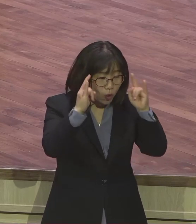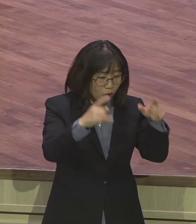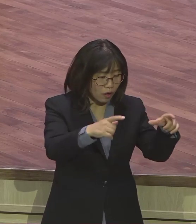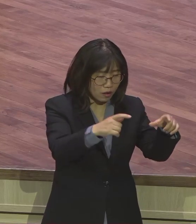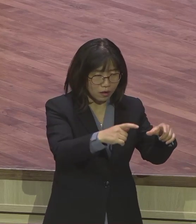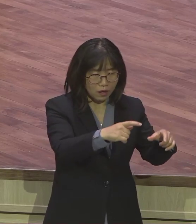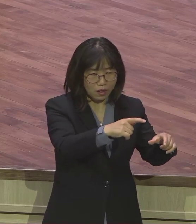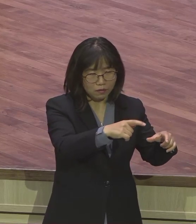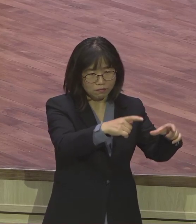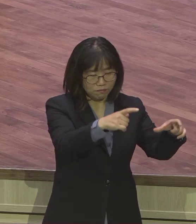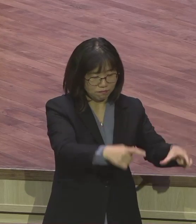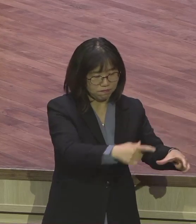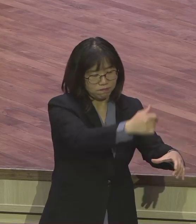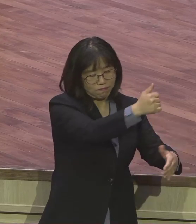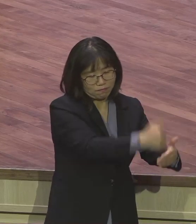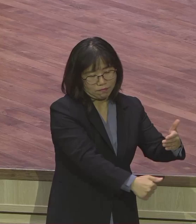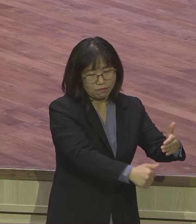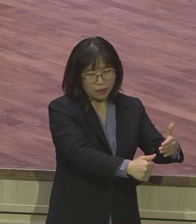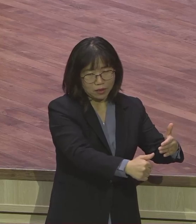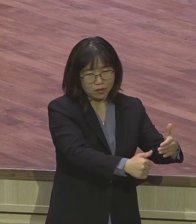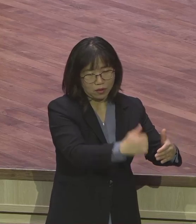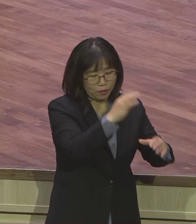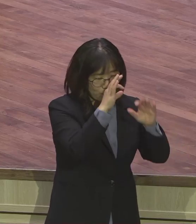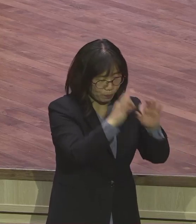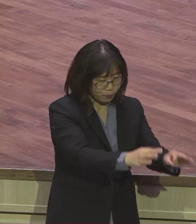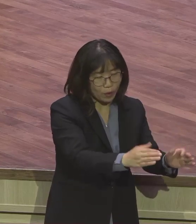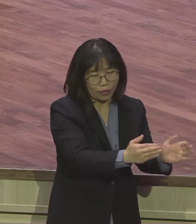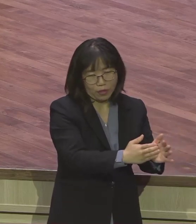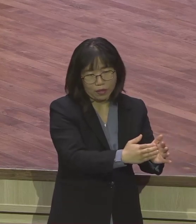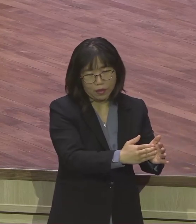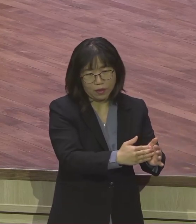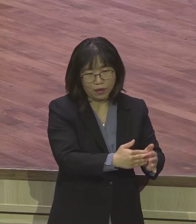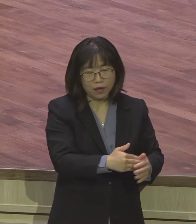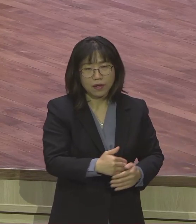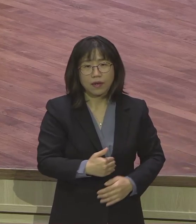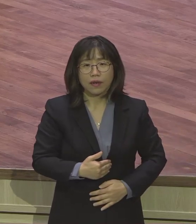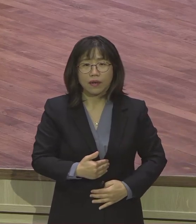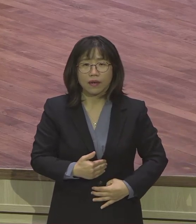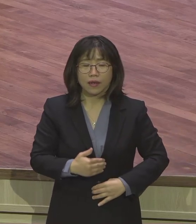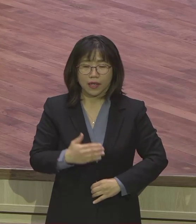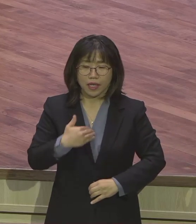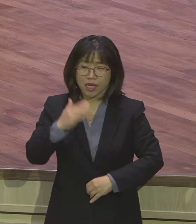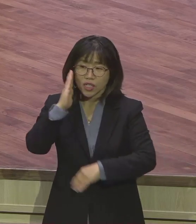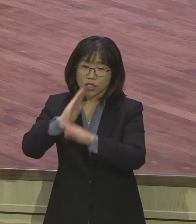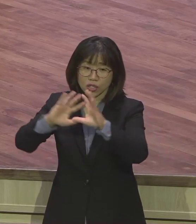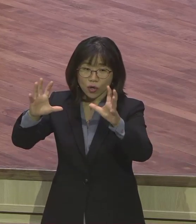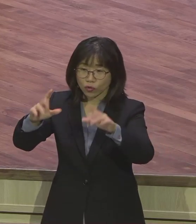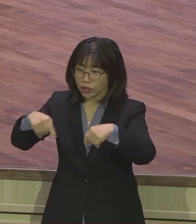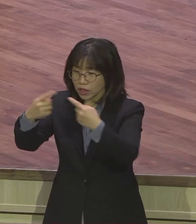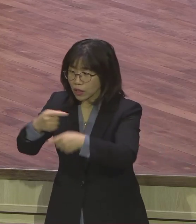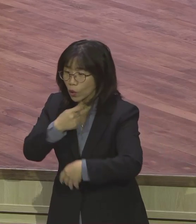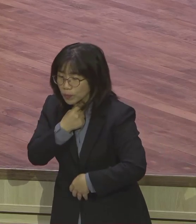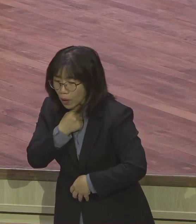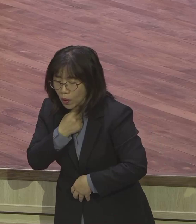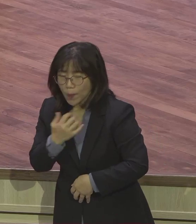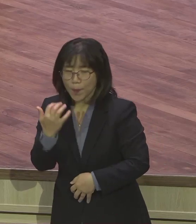내가 천국을 받는데. 천국 들어가는 게 못 들어온데요. 왜 못 들어오냐. 베드로가 딱 서 있대요. 여기 못 돌아. 왜 들어오냐. 예수 믿는 사람만 들어온다.